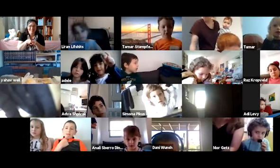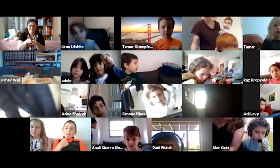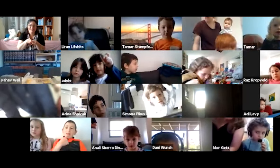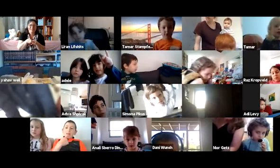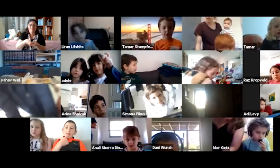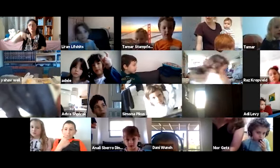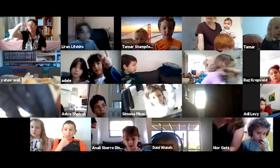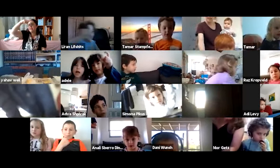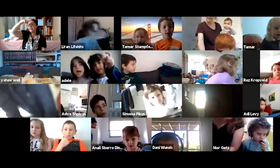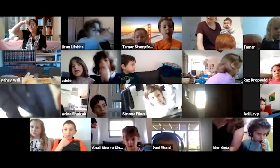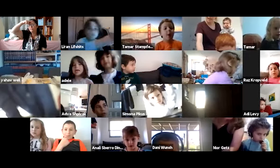ועכשיו יש לנו אותה לאבות.